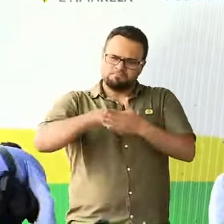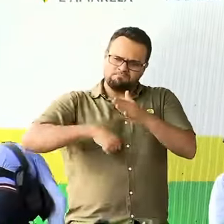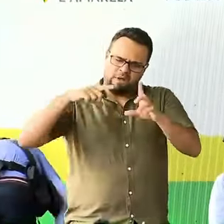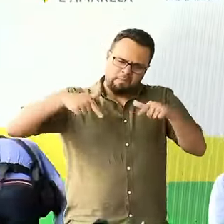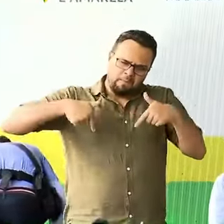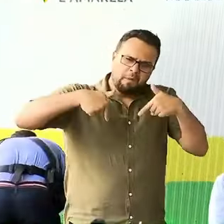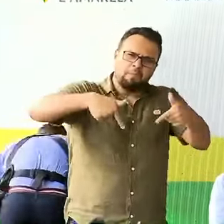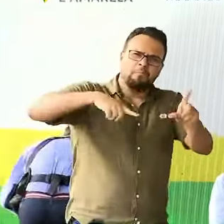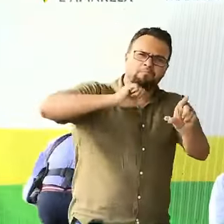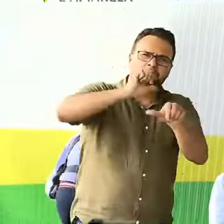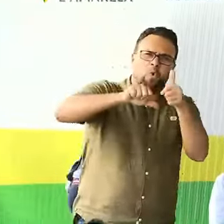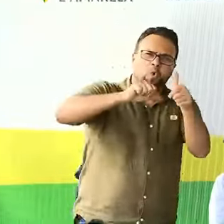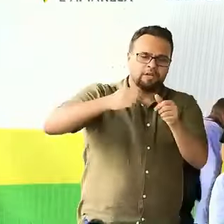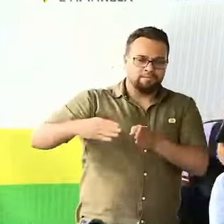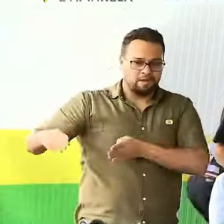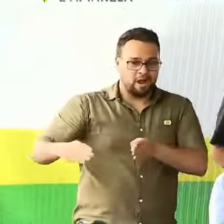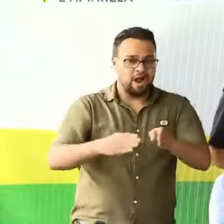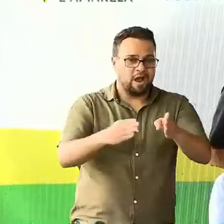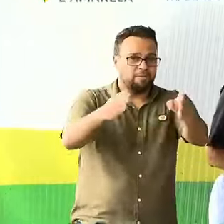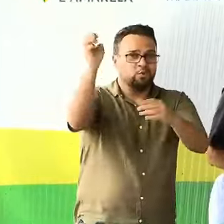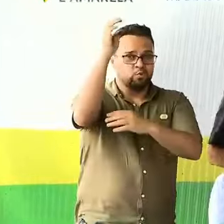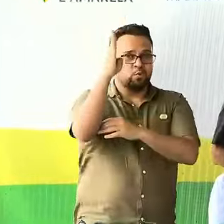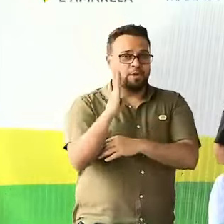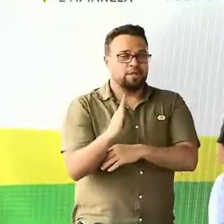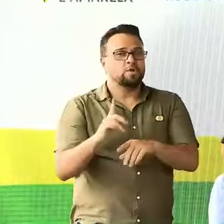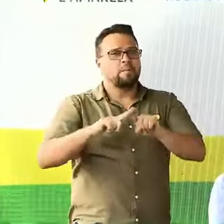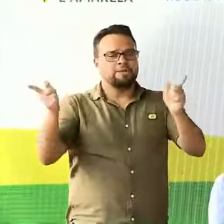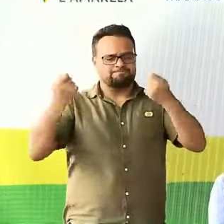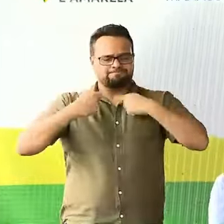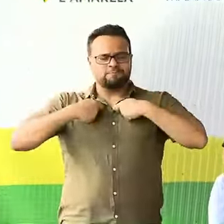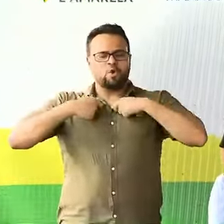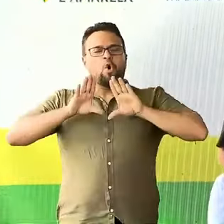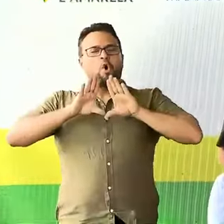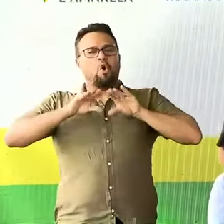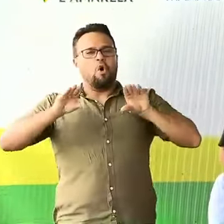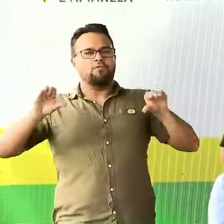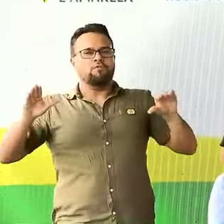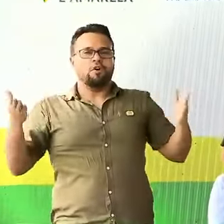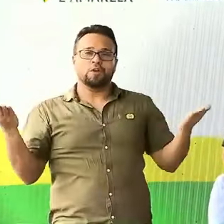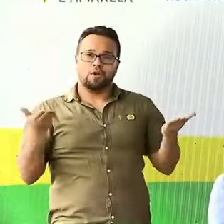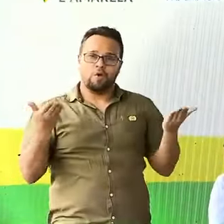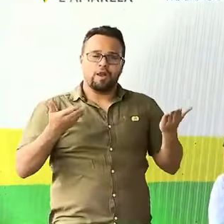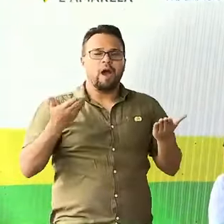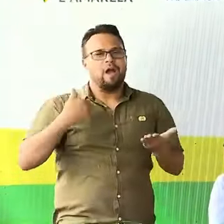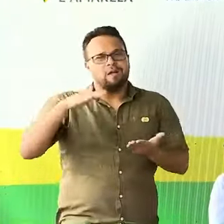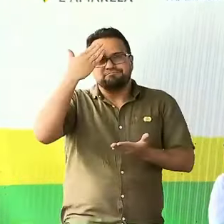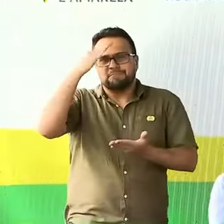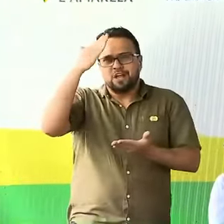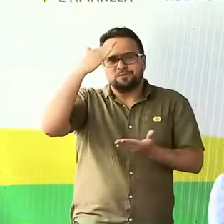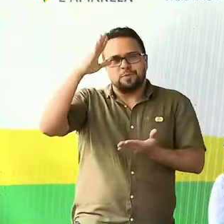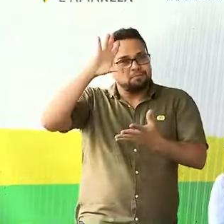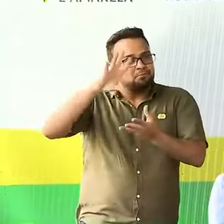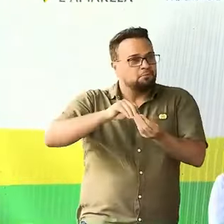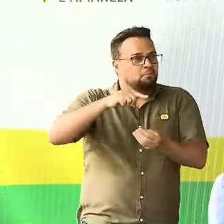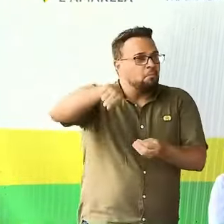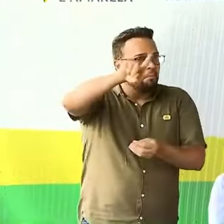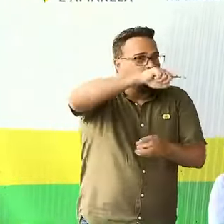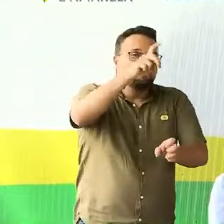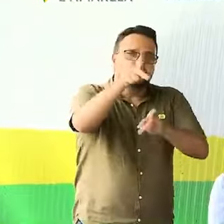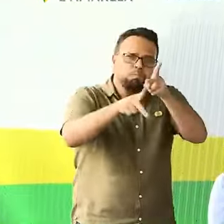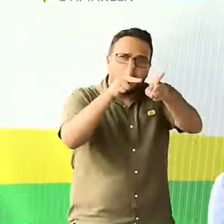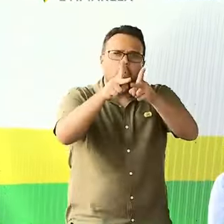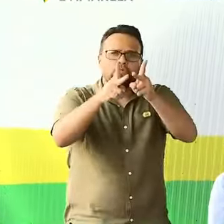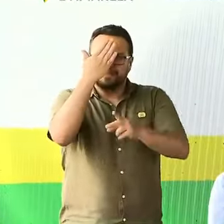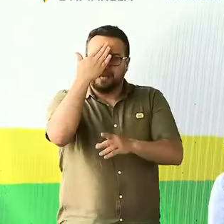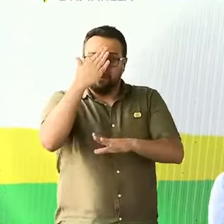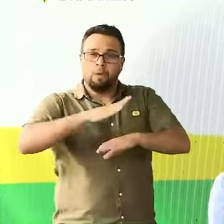destino do nosso Brasil. E o que me conforta, neste momento, é o entendimento do povo, da situação